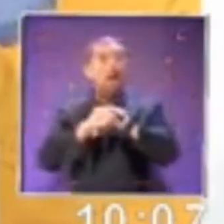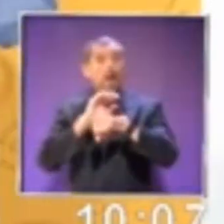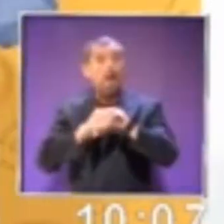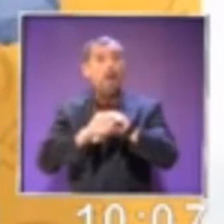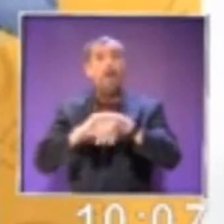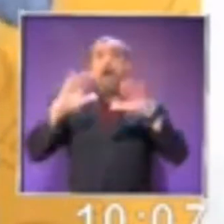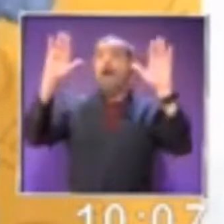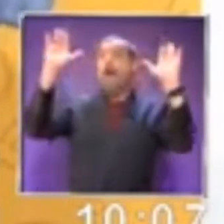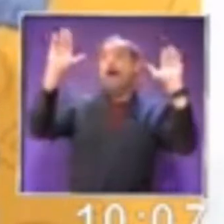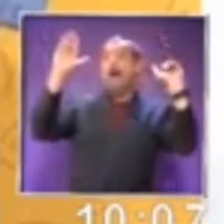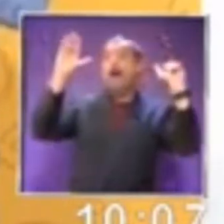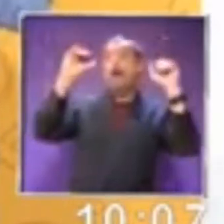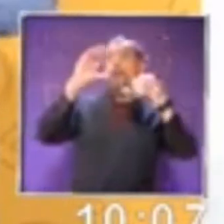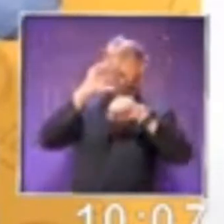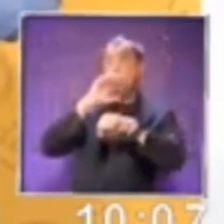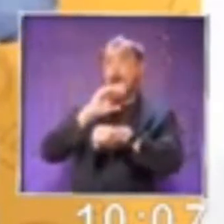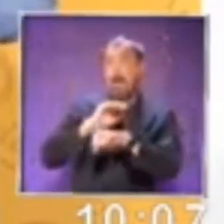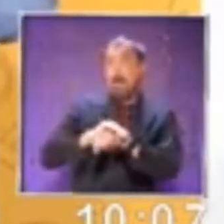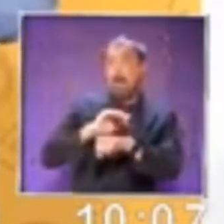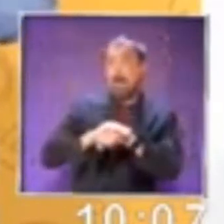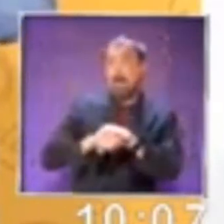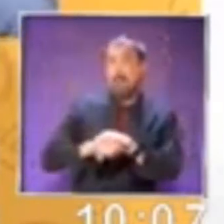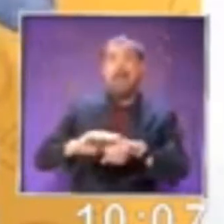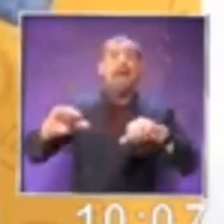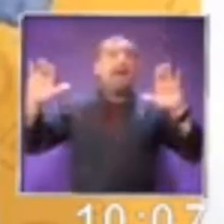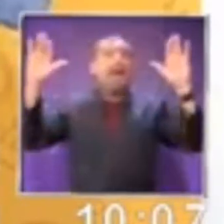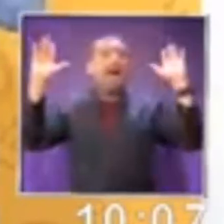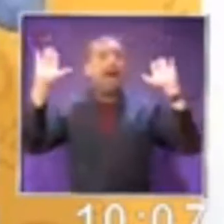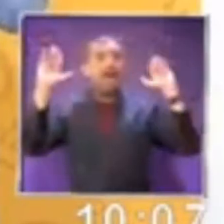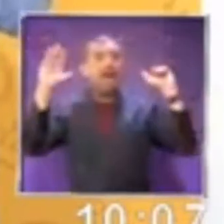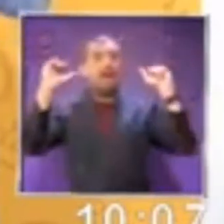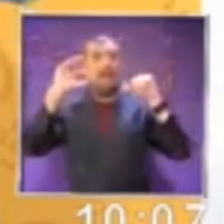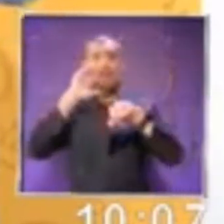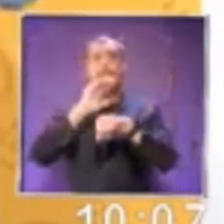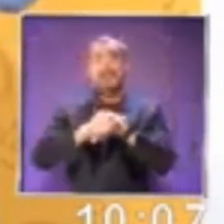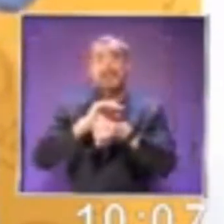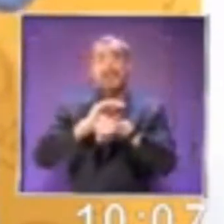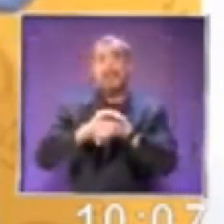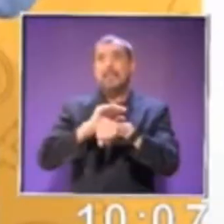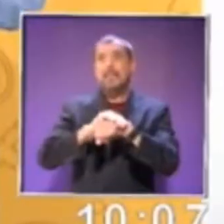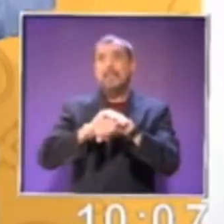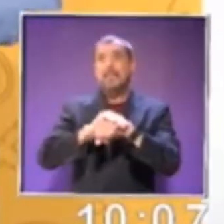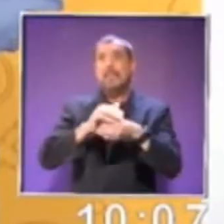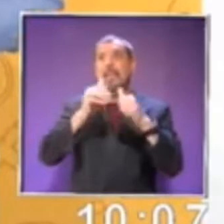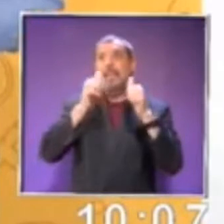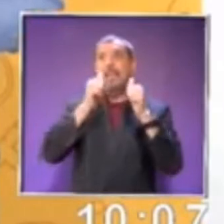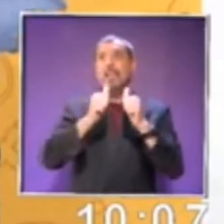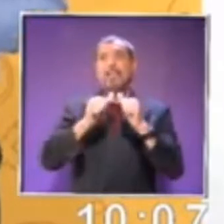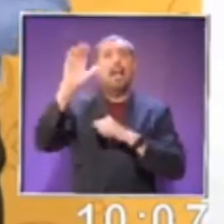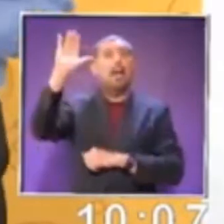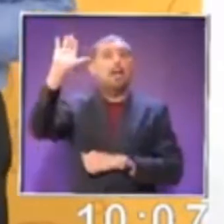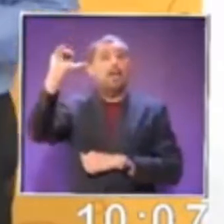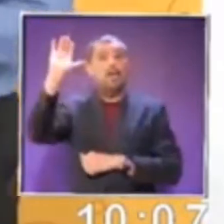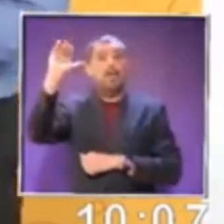Goodbye, friends. Goodbye, friends. It's time to say goodbye.